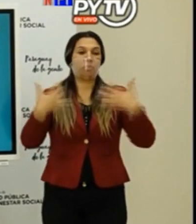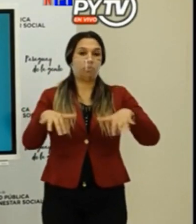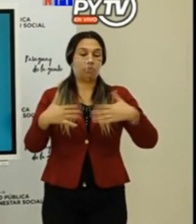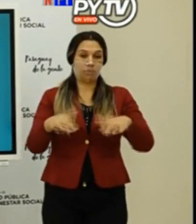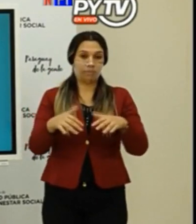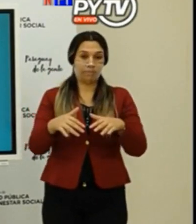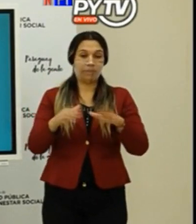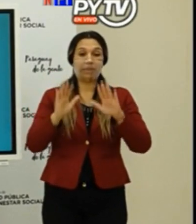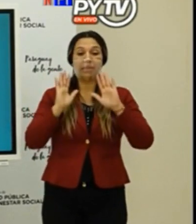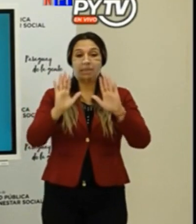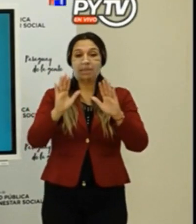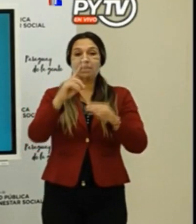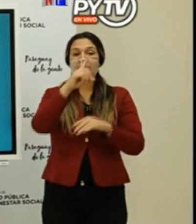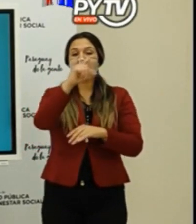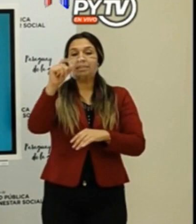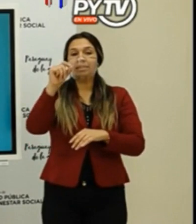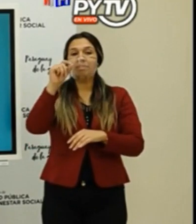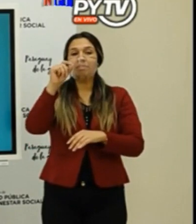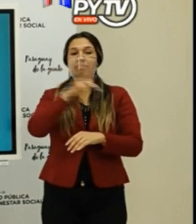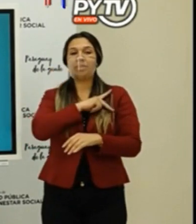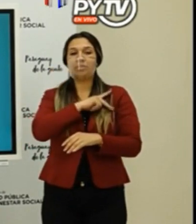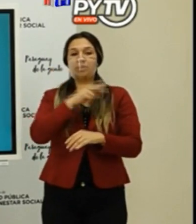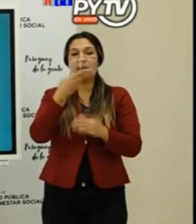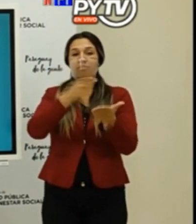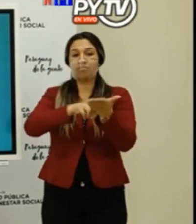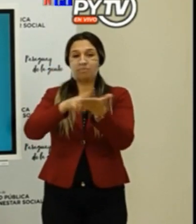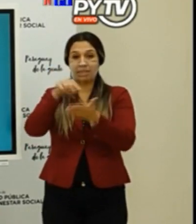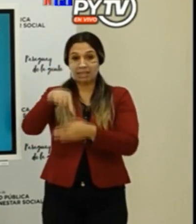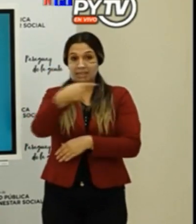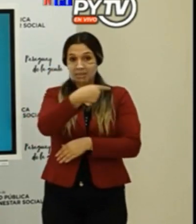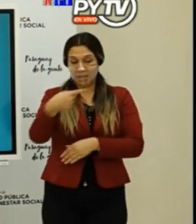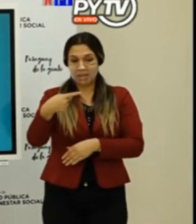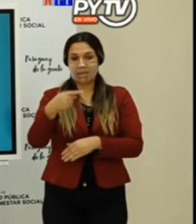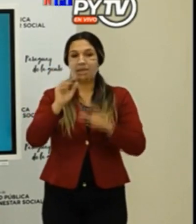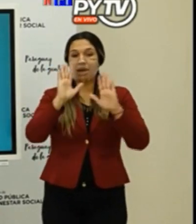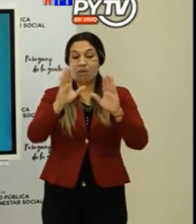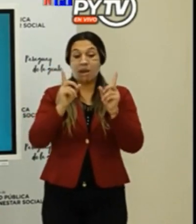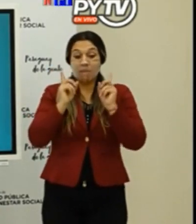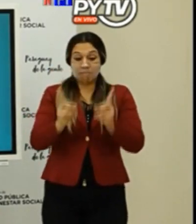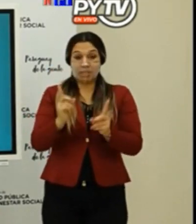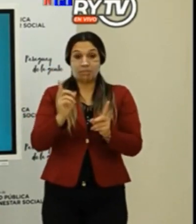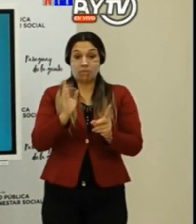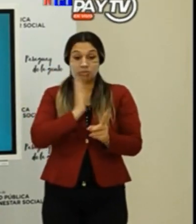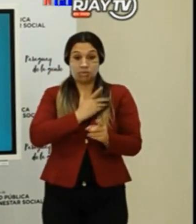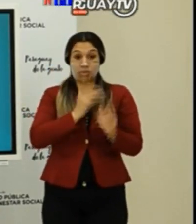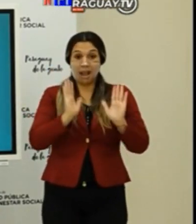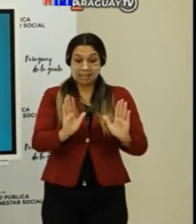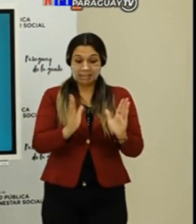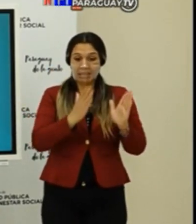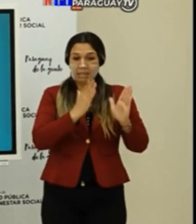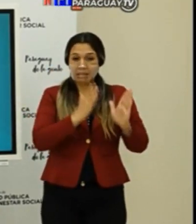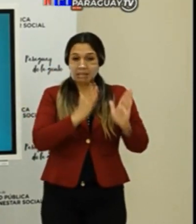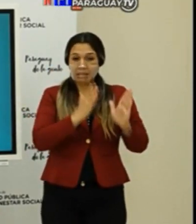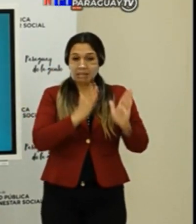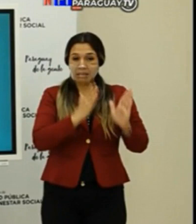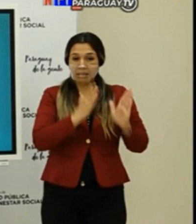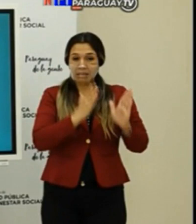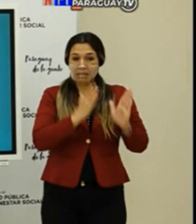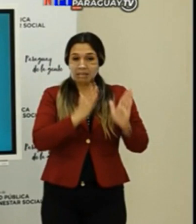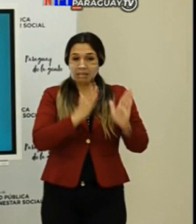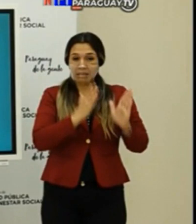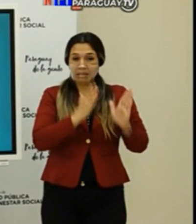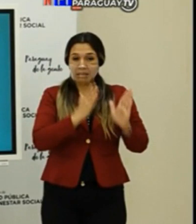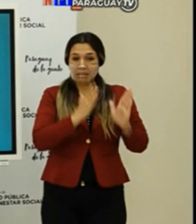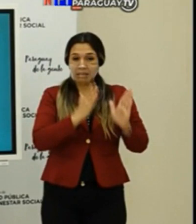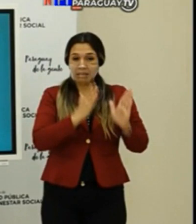No superamos la barrera de los 100 fallecidos esta semana, pero este ritmo que estamos viendo apunta a alcanzar esto.